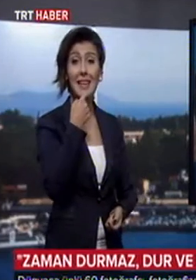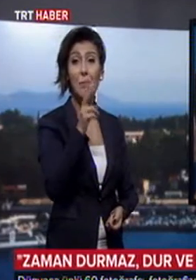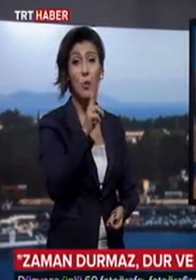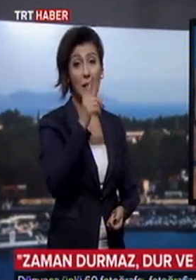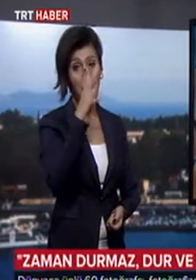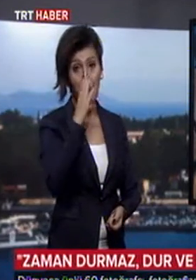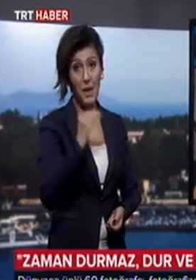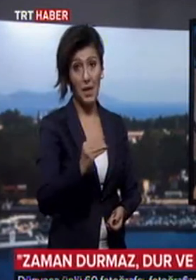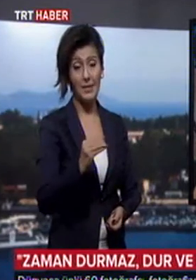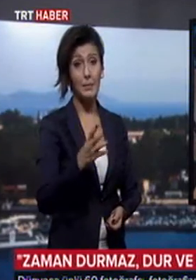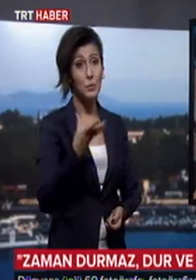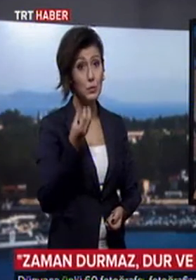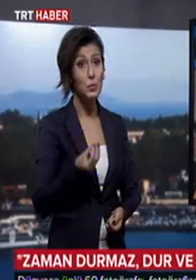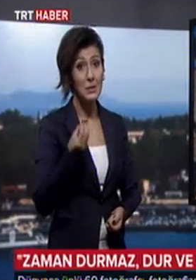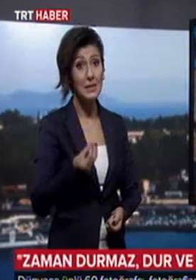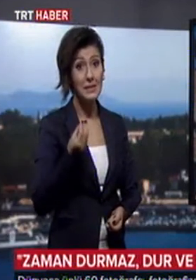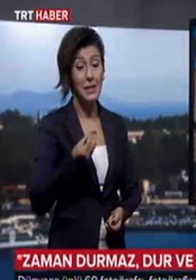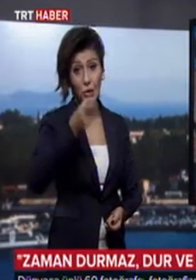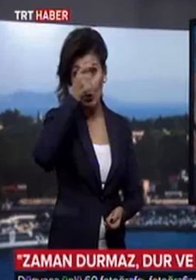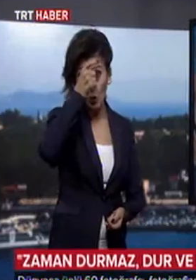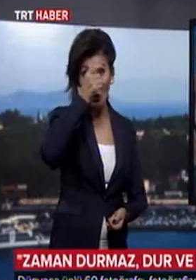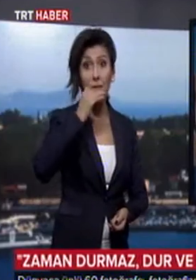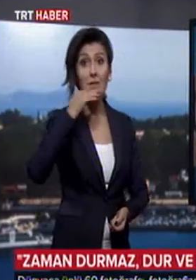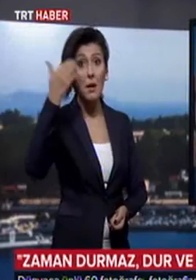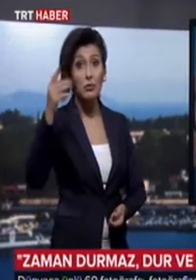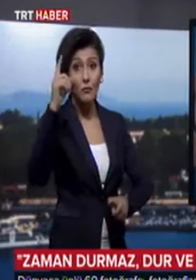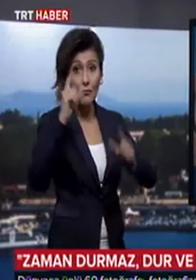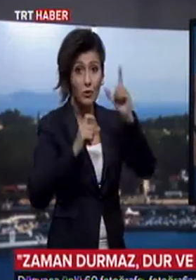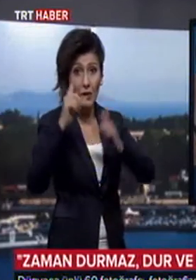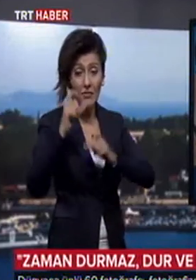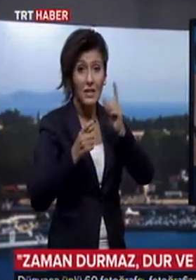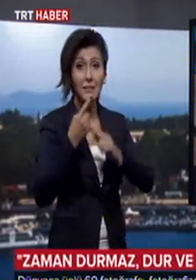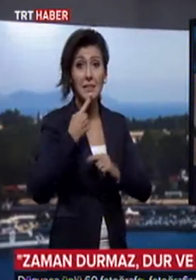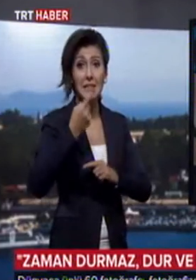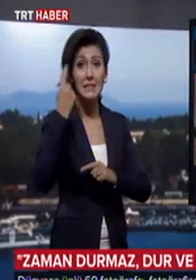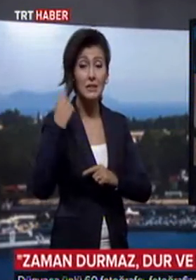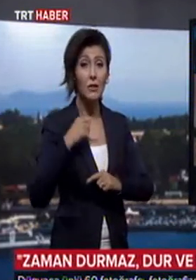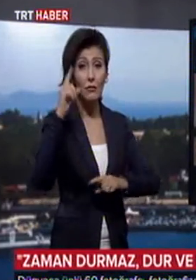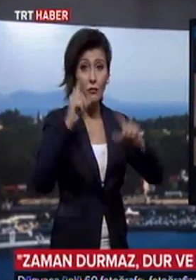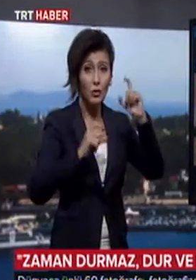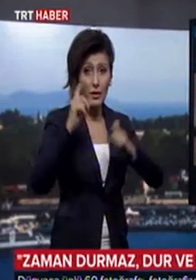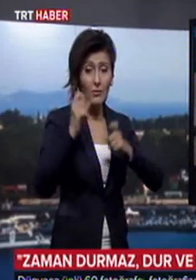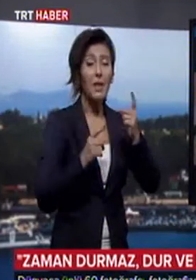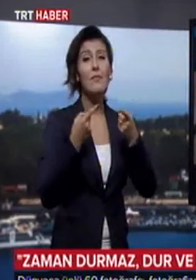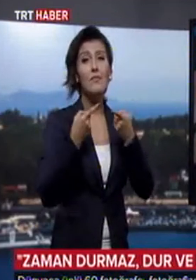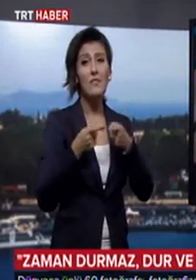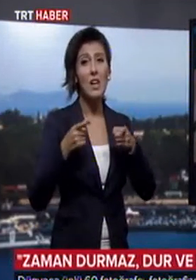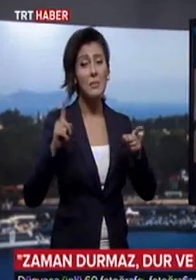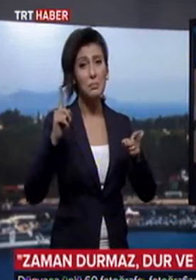Gayet güzel. Yerli ve yabancı fotoğrafçıların zaten geçen seneki fotoğraflarında da farklı bir konsept